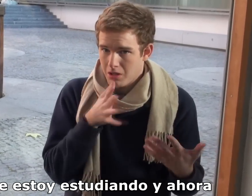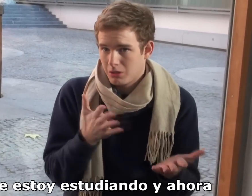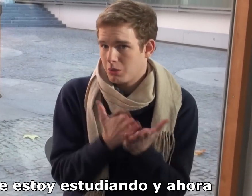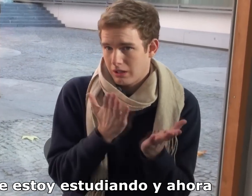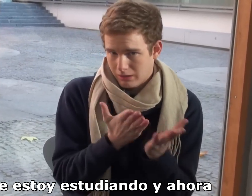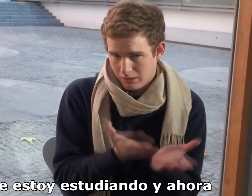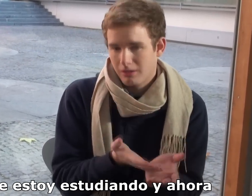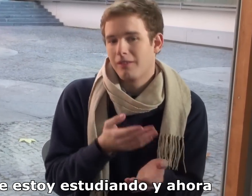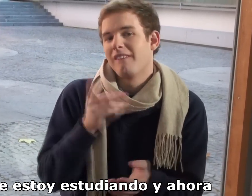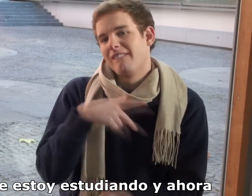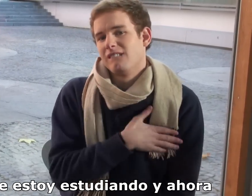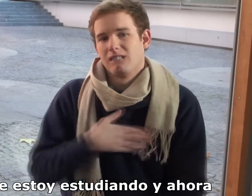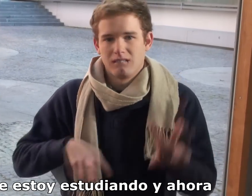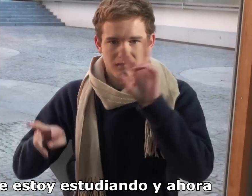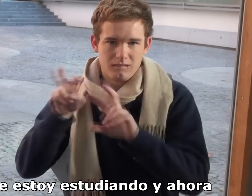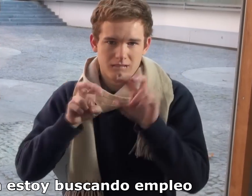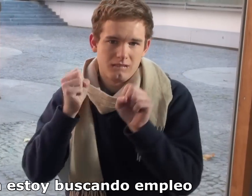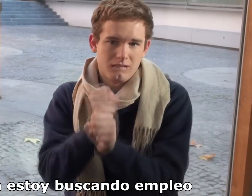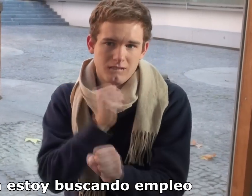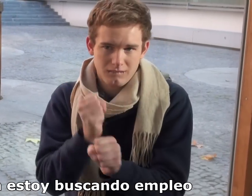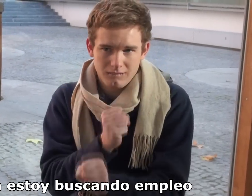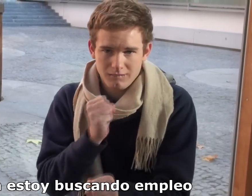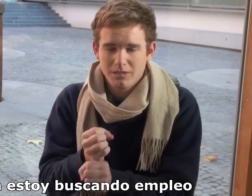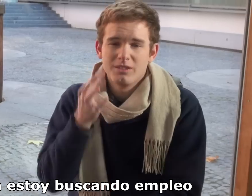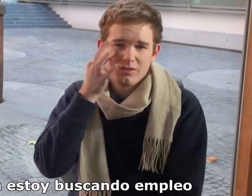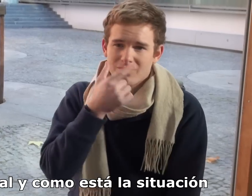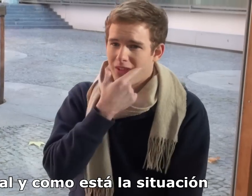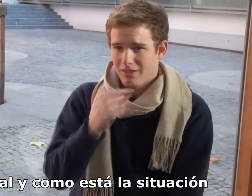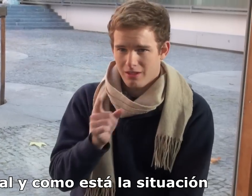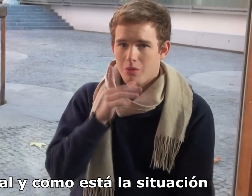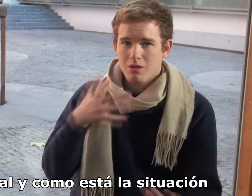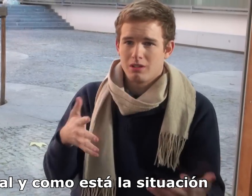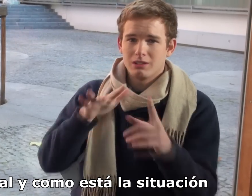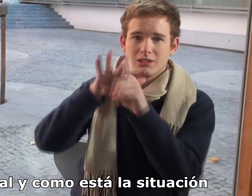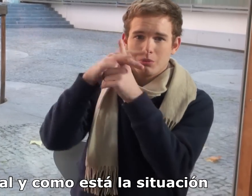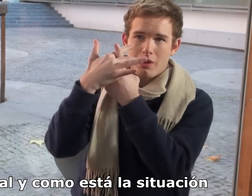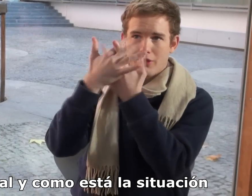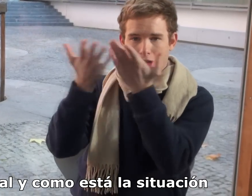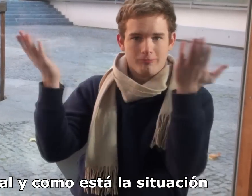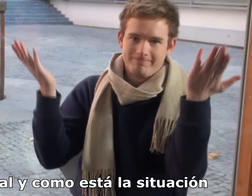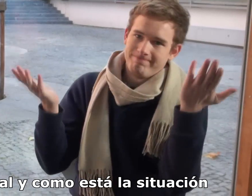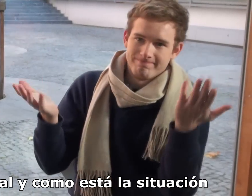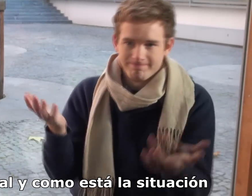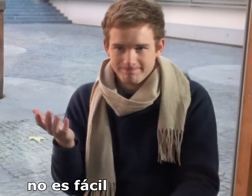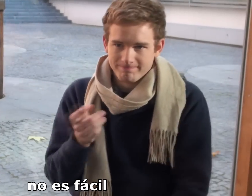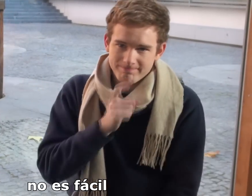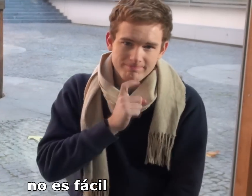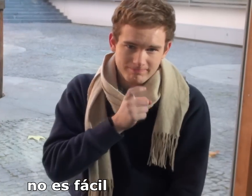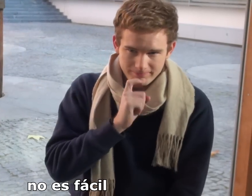Actualmente estoy estudiando y ahora también estoy buscando empleo, aunque tal y como está la situación no es fácil.